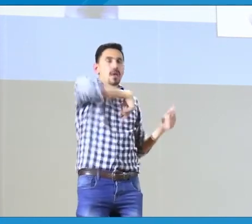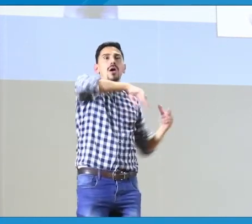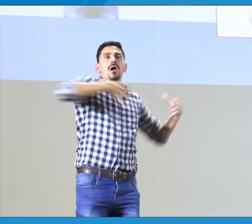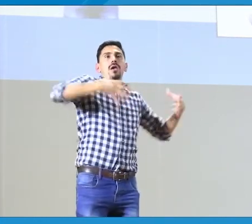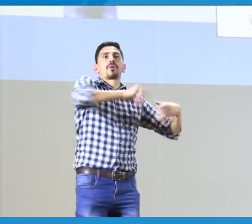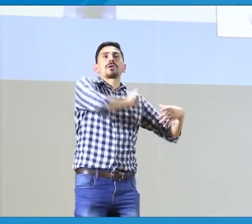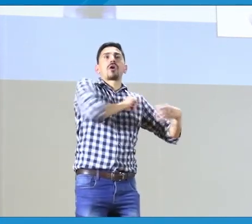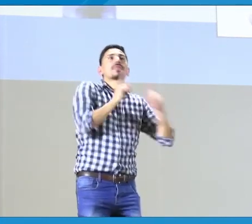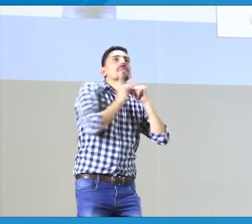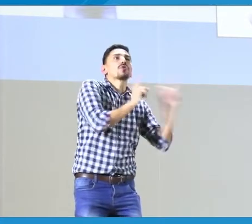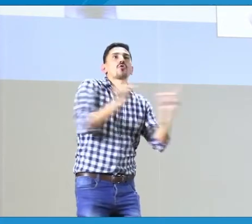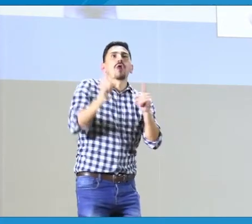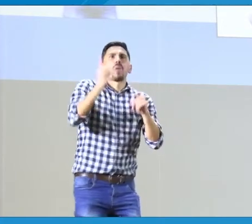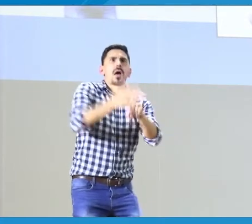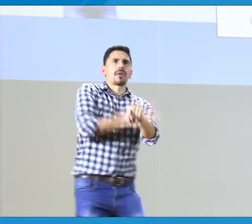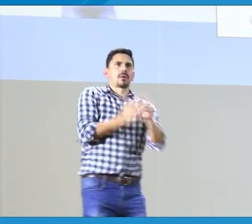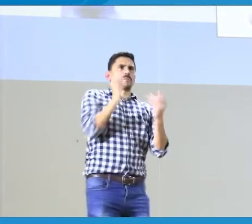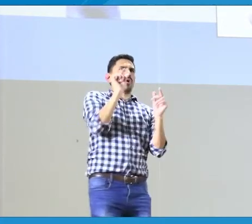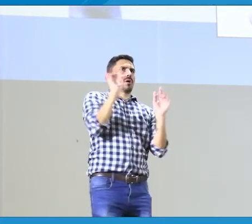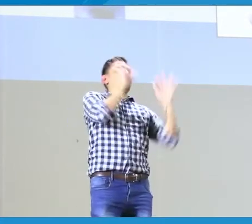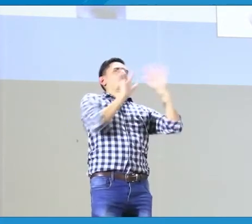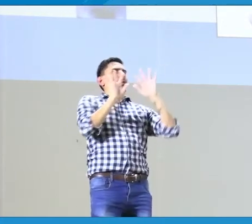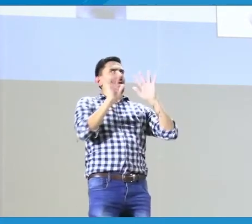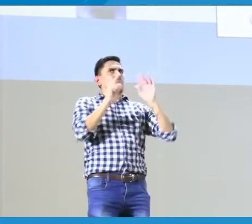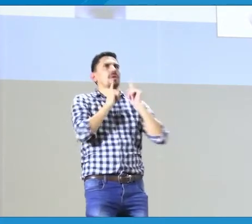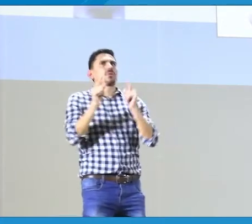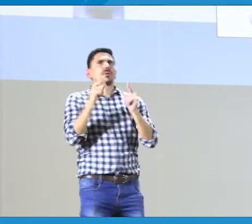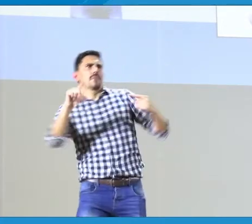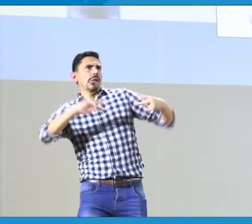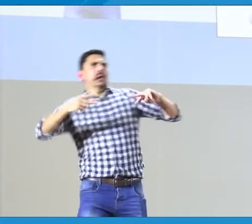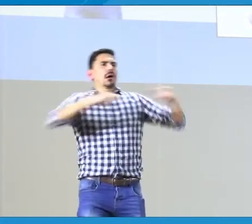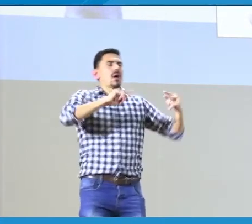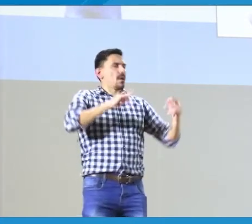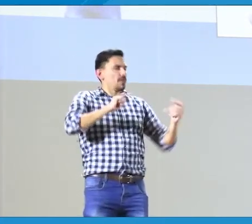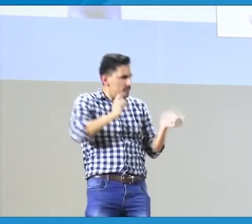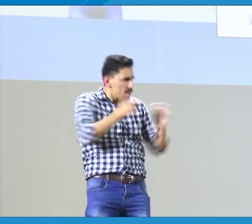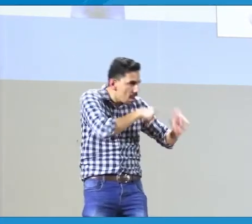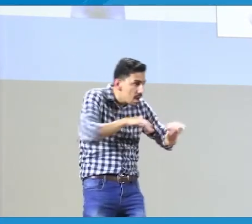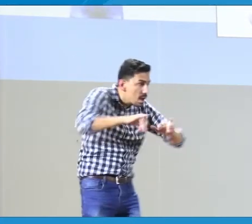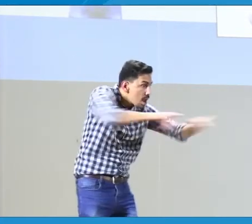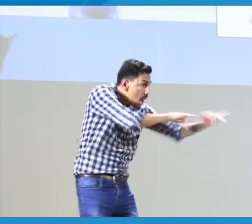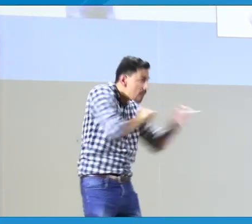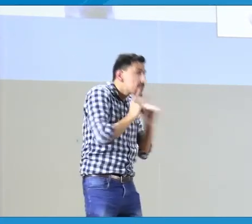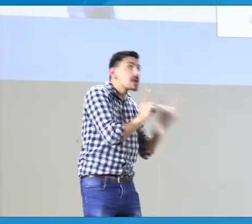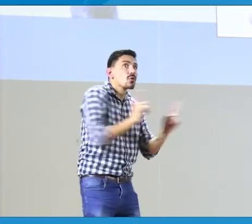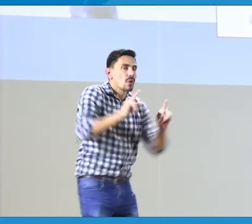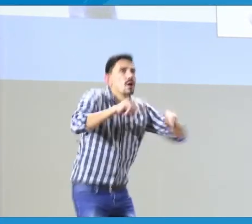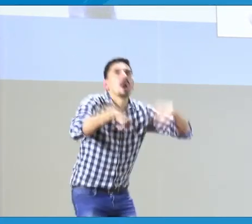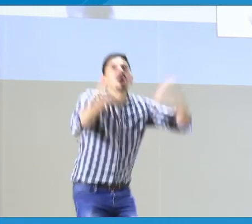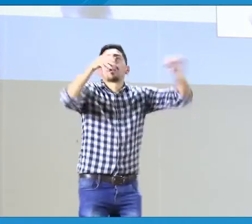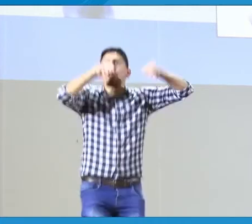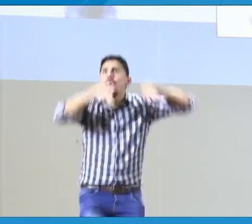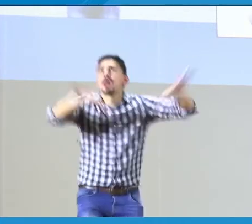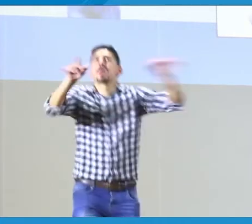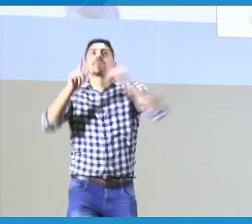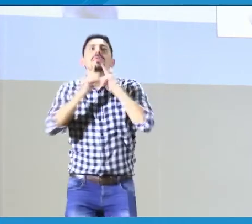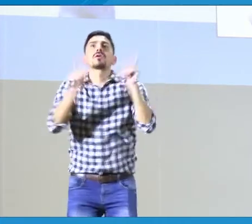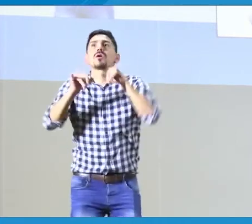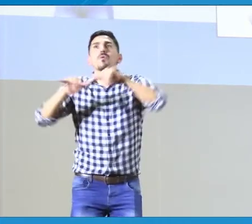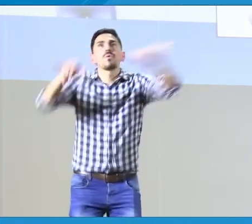importante conocerla para que no haya malinterpretaciones, todos se manejen el